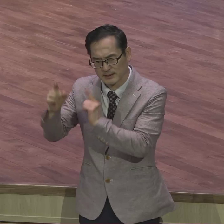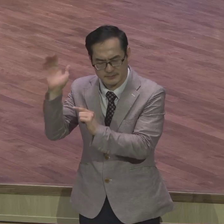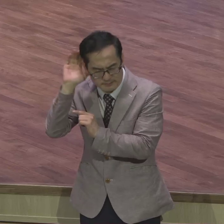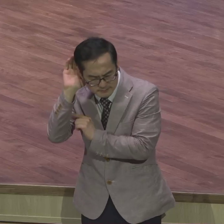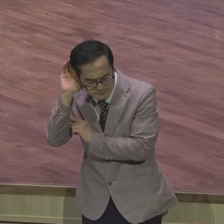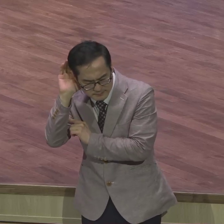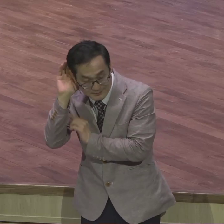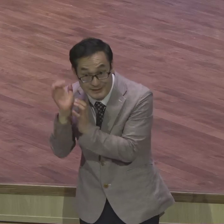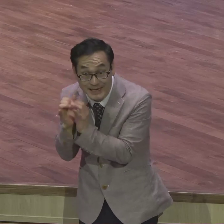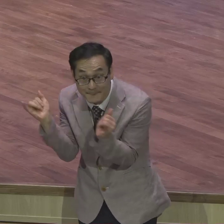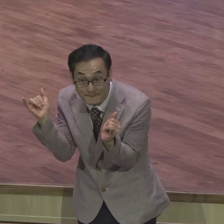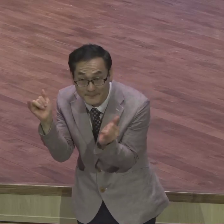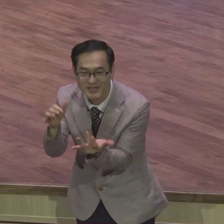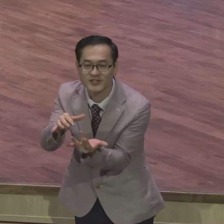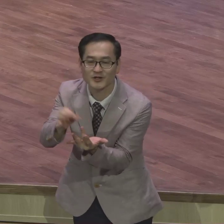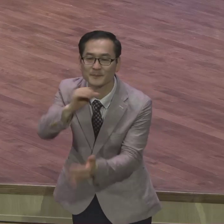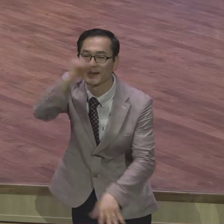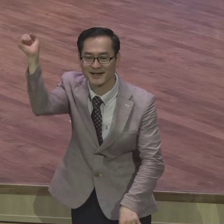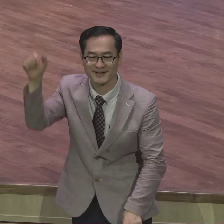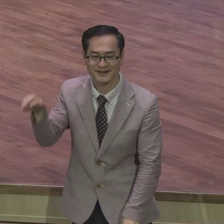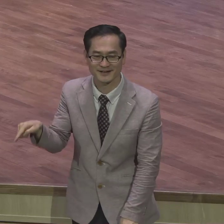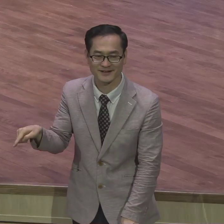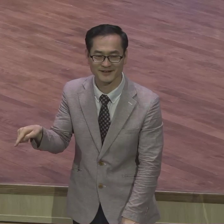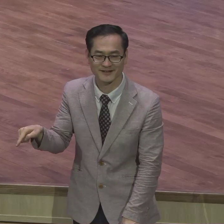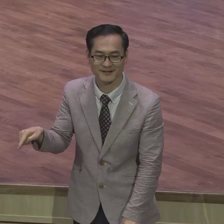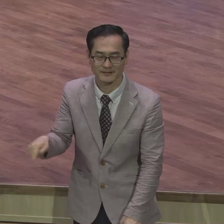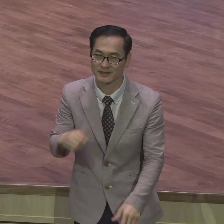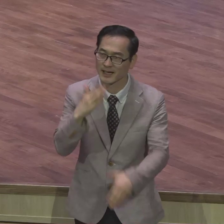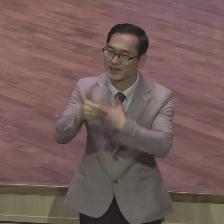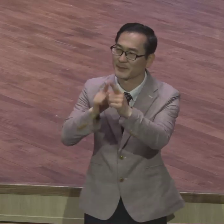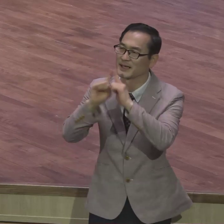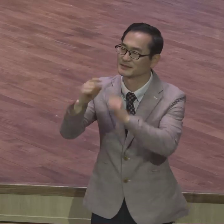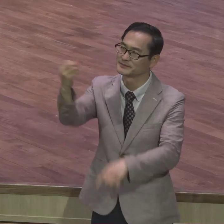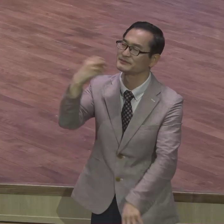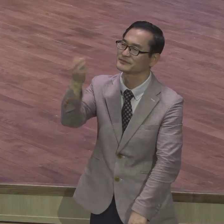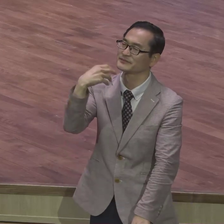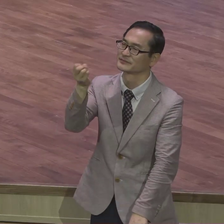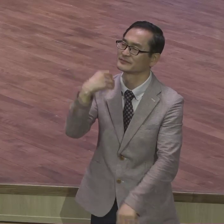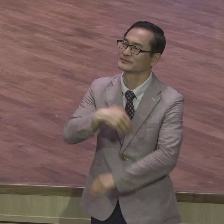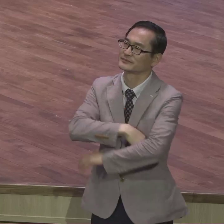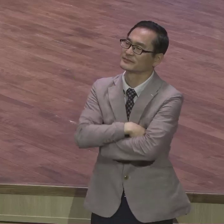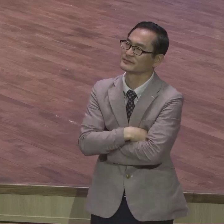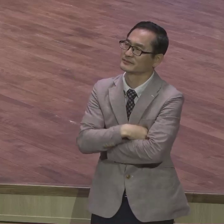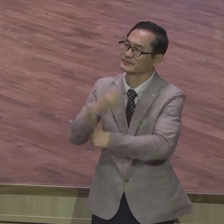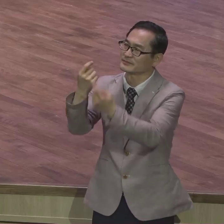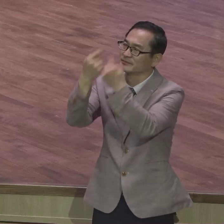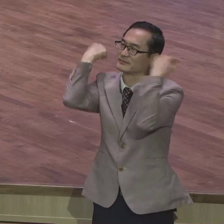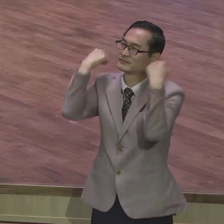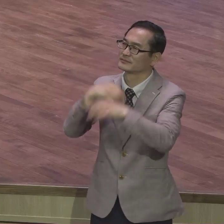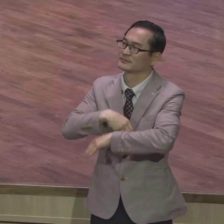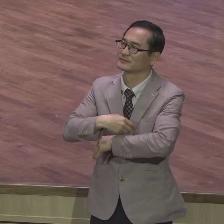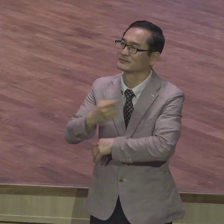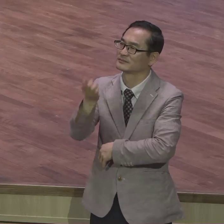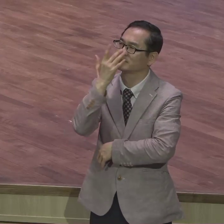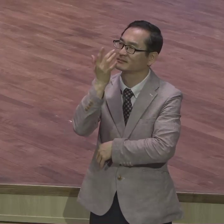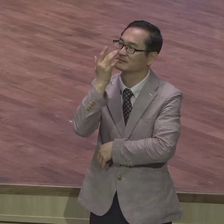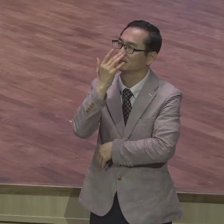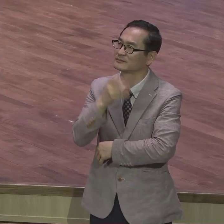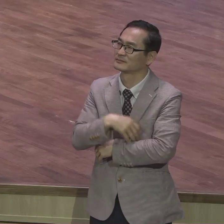하나님의 말씀을 듣는데 그 말씀이 들려지질 안해 들려져도 믿어지질